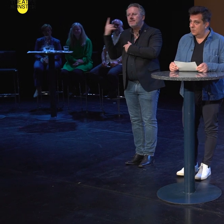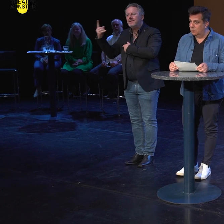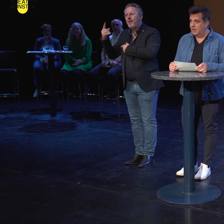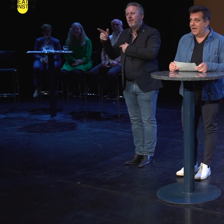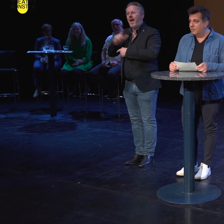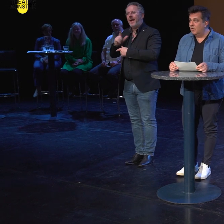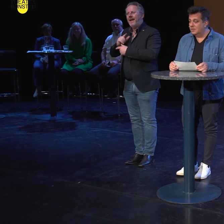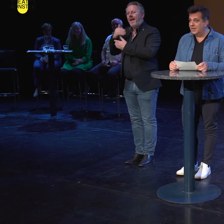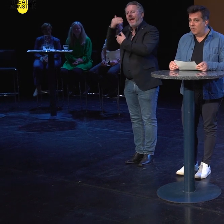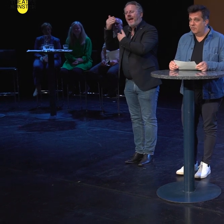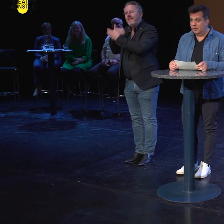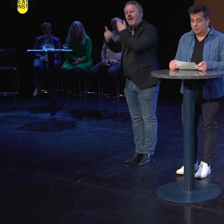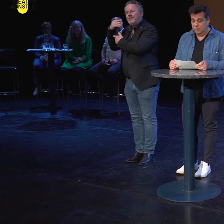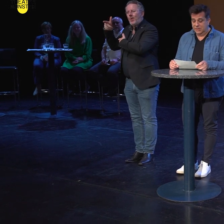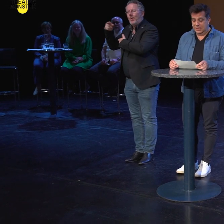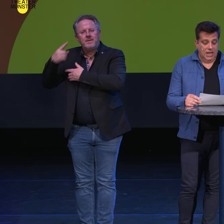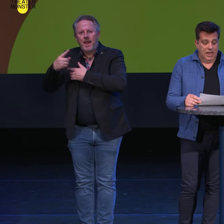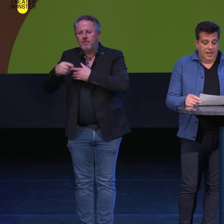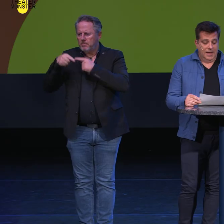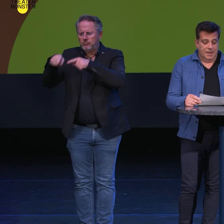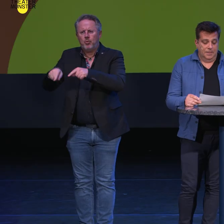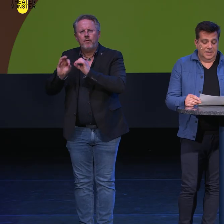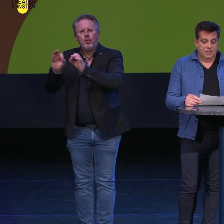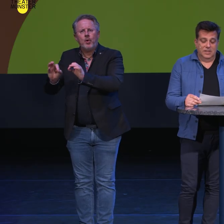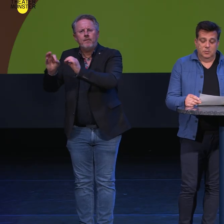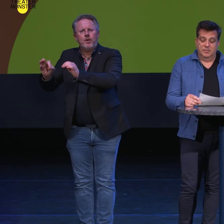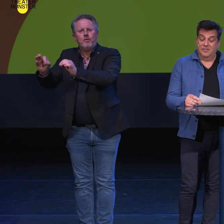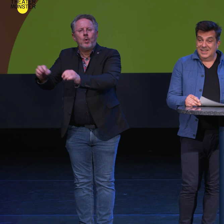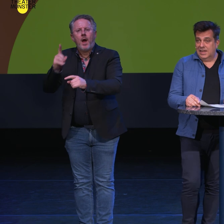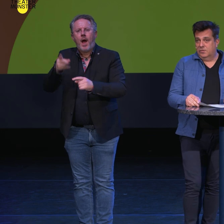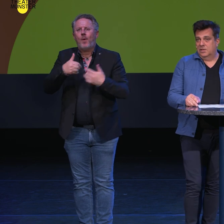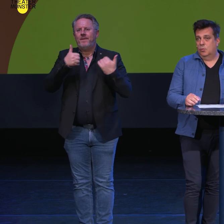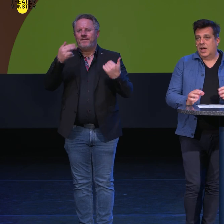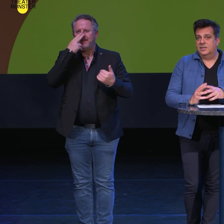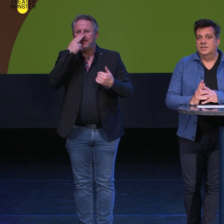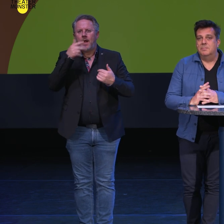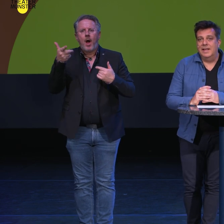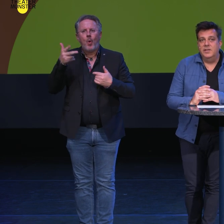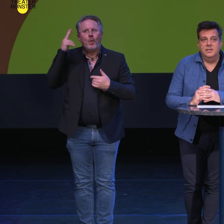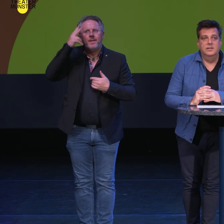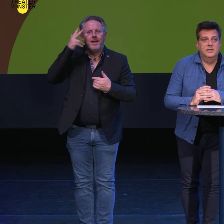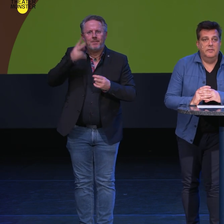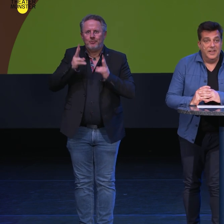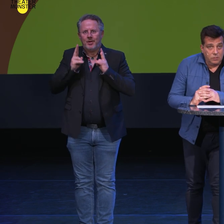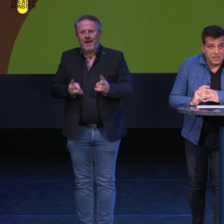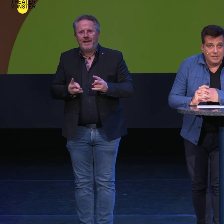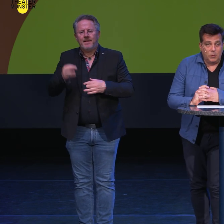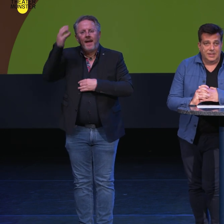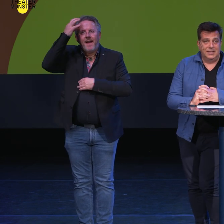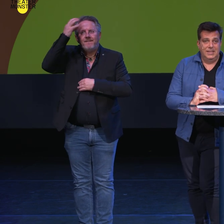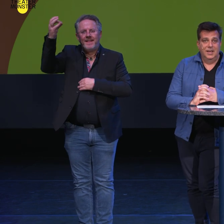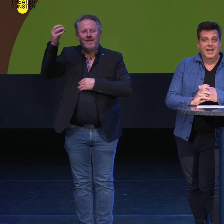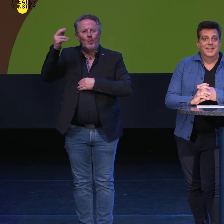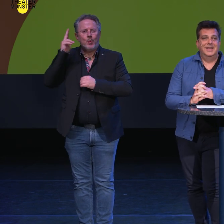Generation der Nachfolgenden aufbürdet. Sie untersucht die Verfasstheit von demokratischen Gemeinwesen, die Erfindung der